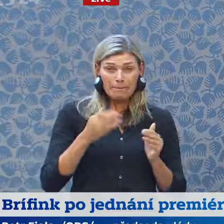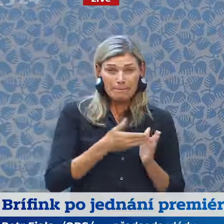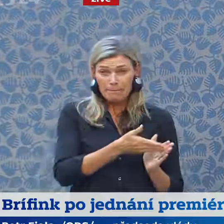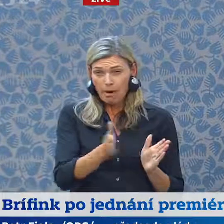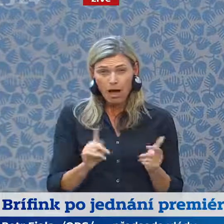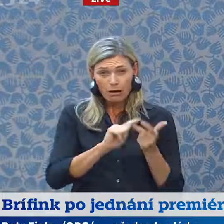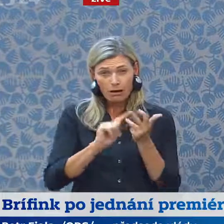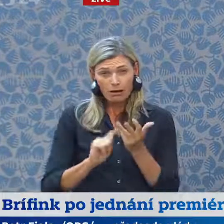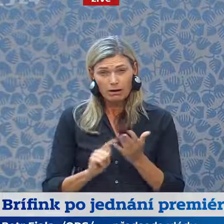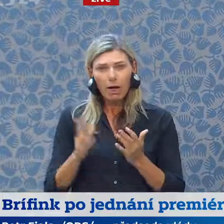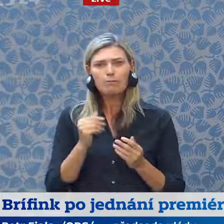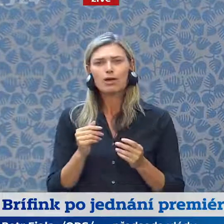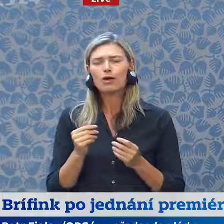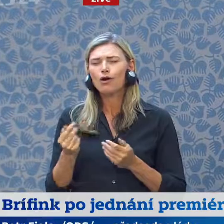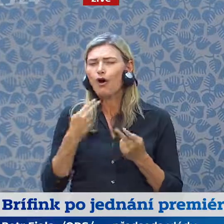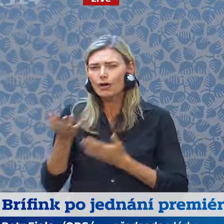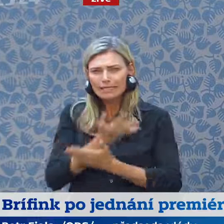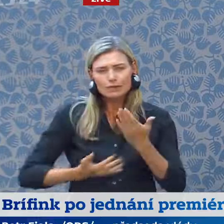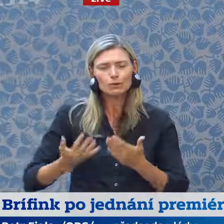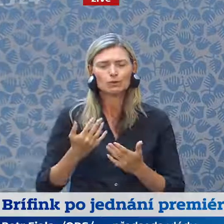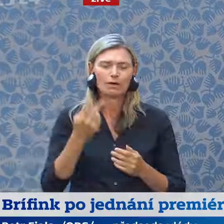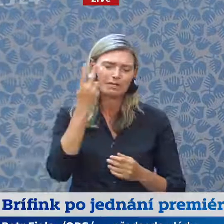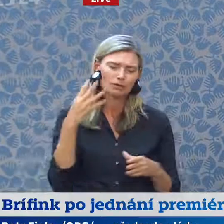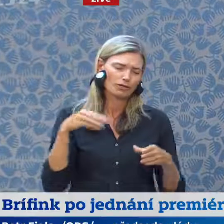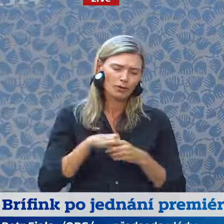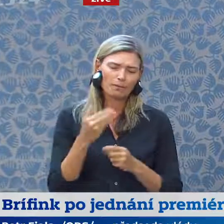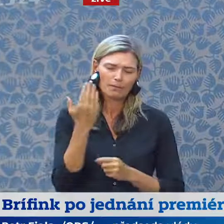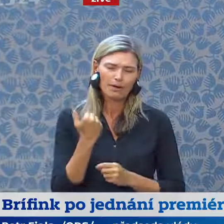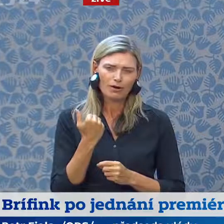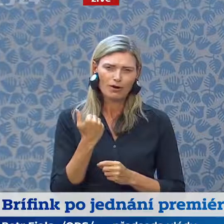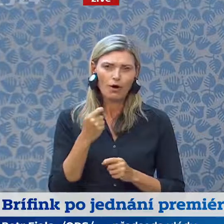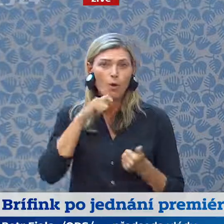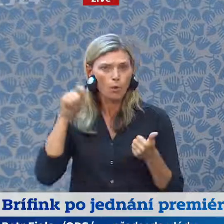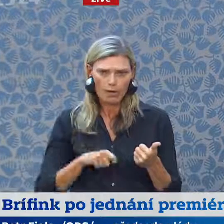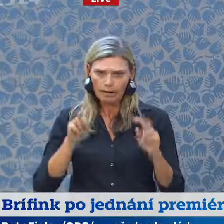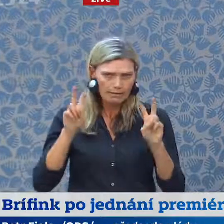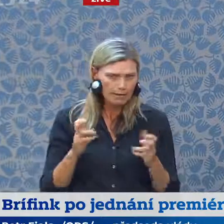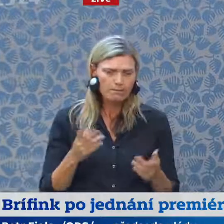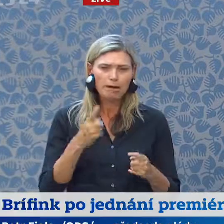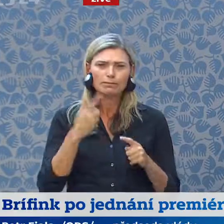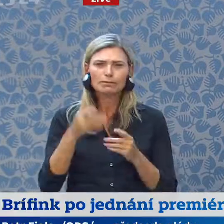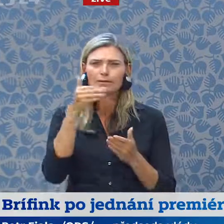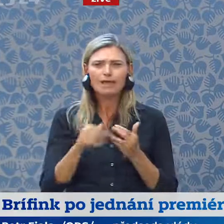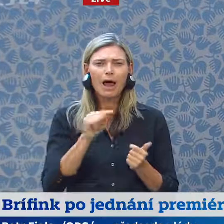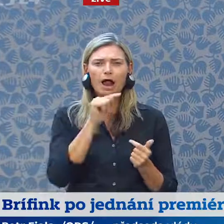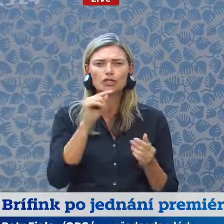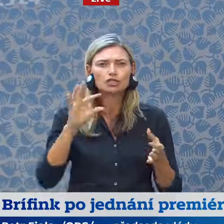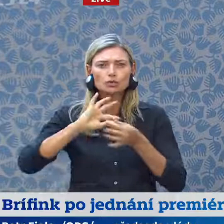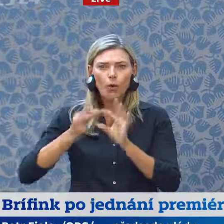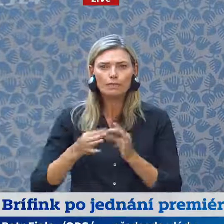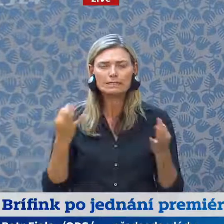která v té diskuzi zaznívala, samozřejmě to byla Ukrajina a všechny věci, které s tím